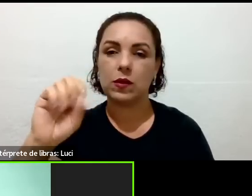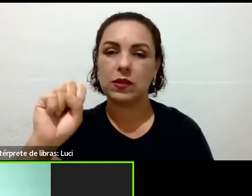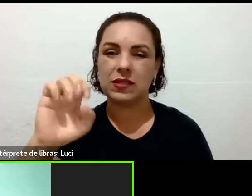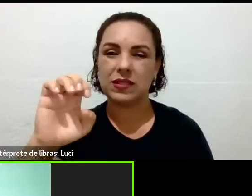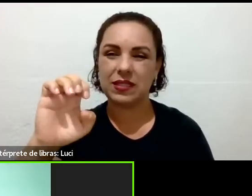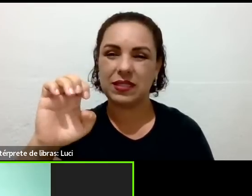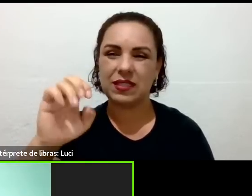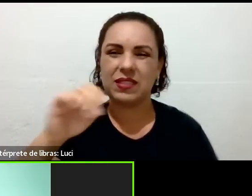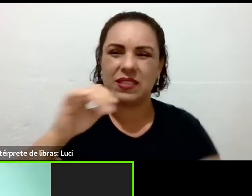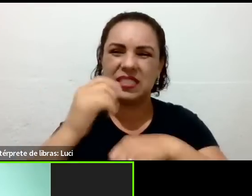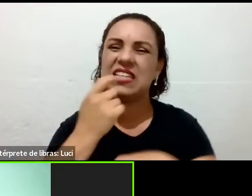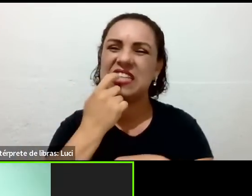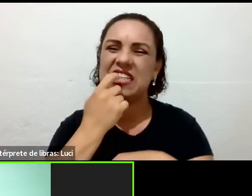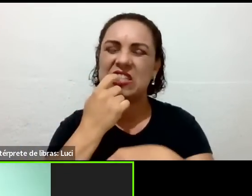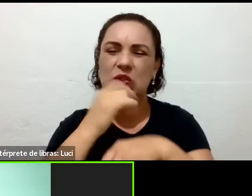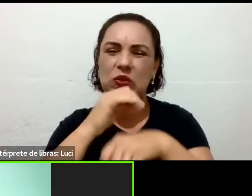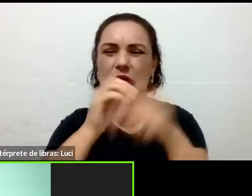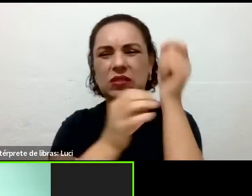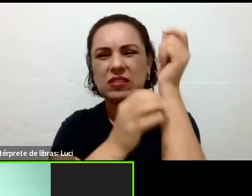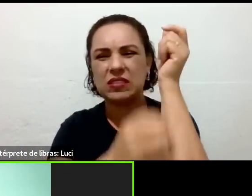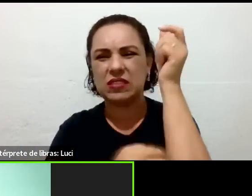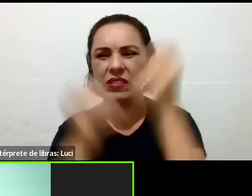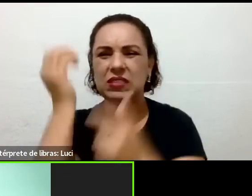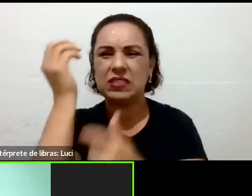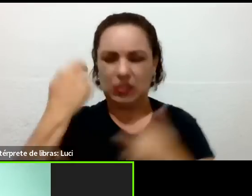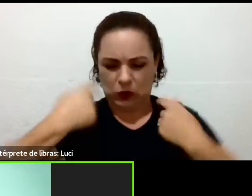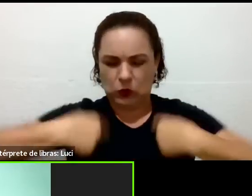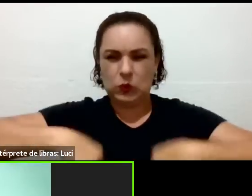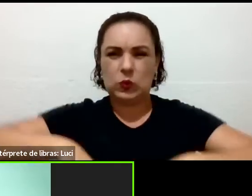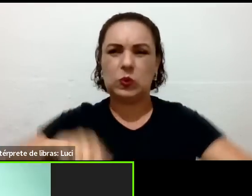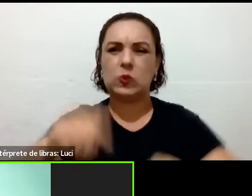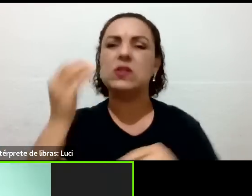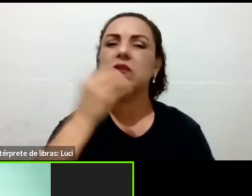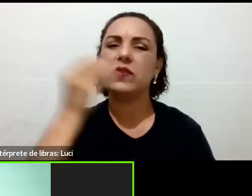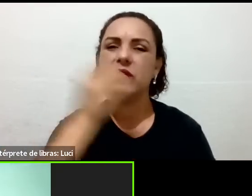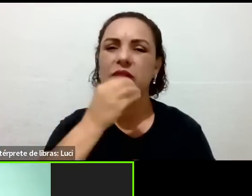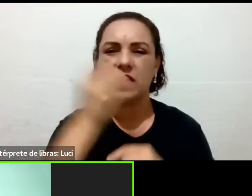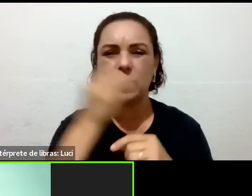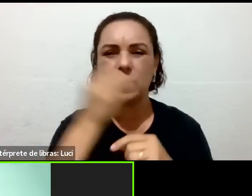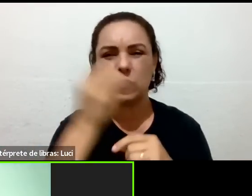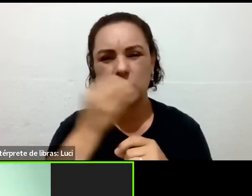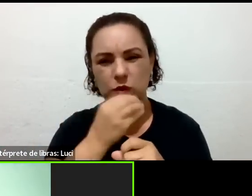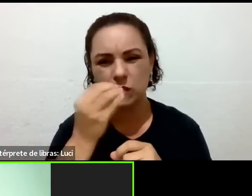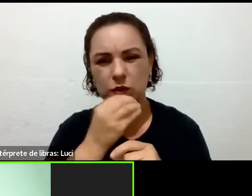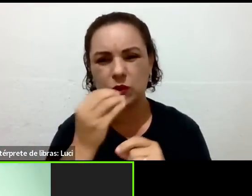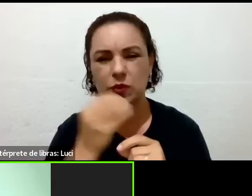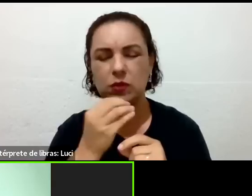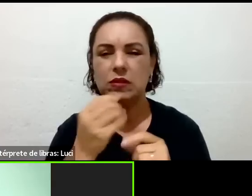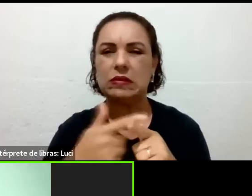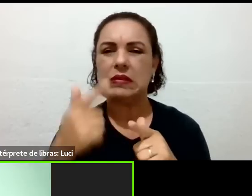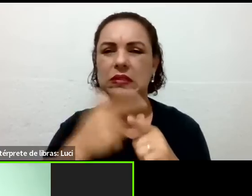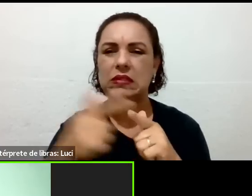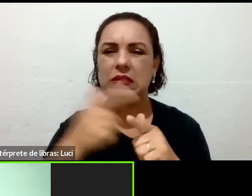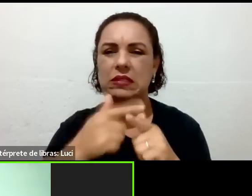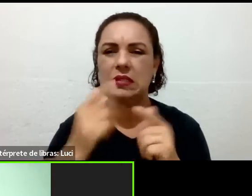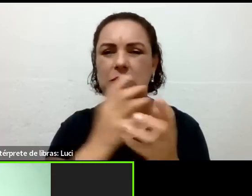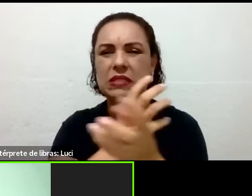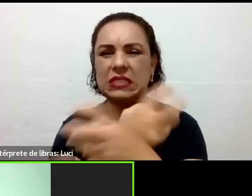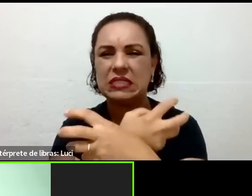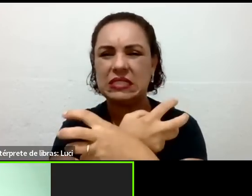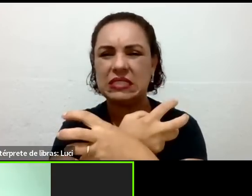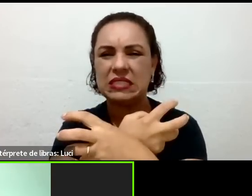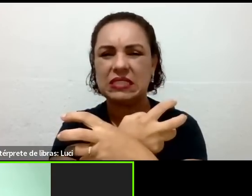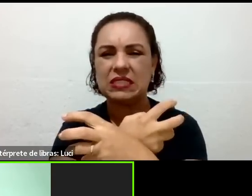conseguindo colocar a pergunta aqui. Eu fui pro YouTube, né? Aí eu tava colocando umas coisas lá. O que que acontece?